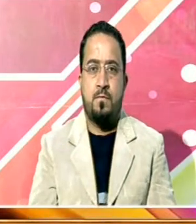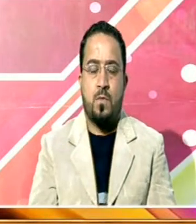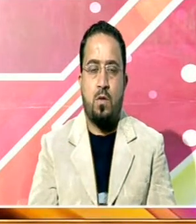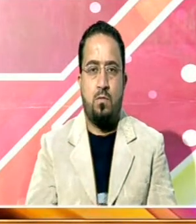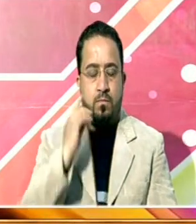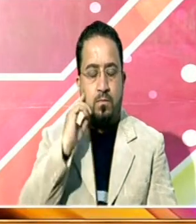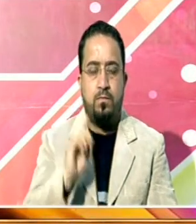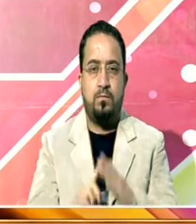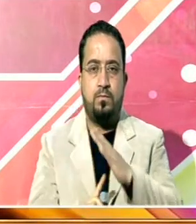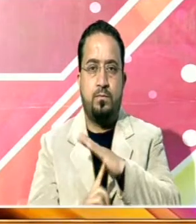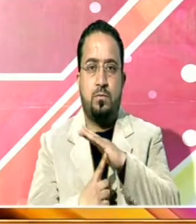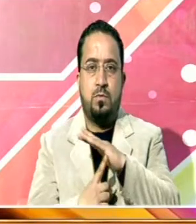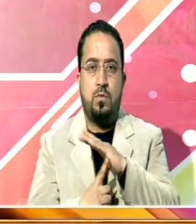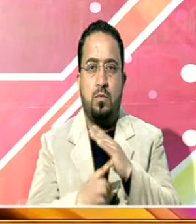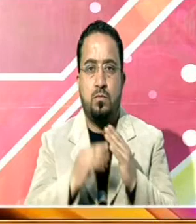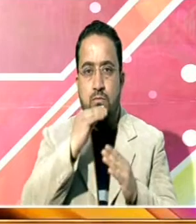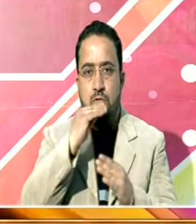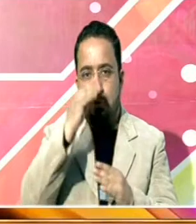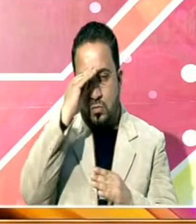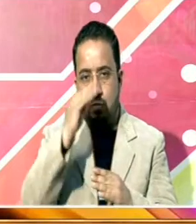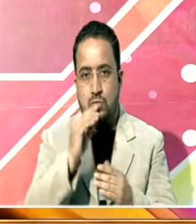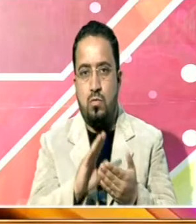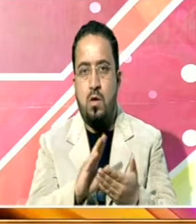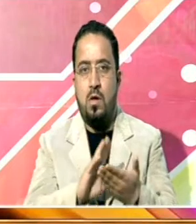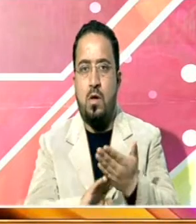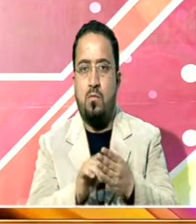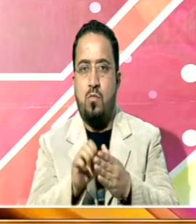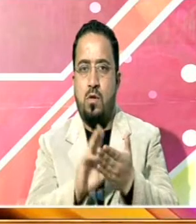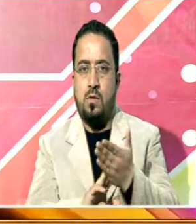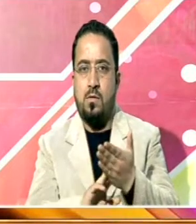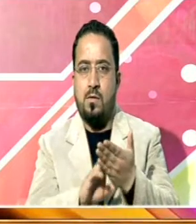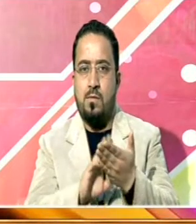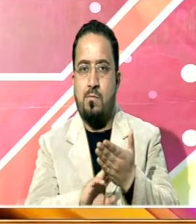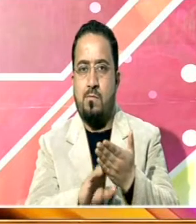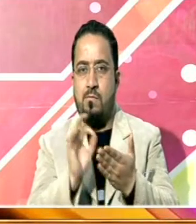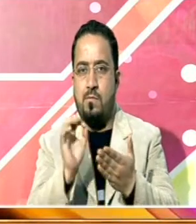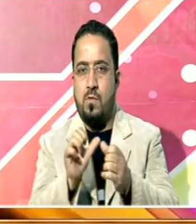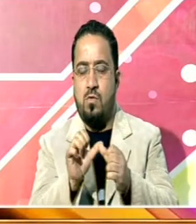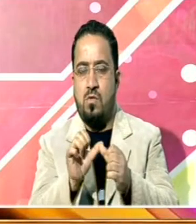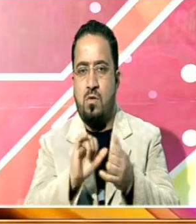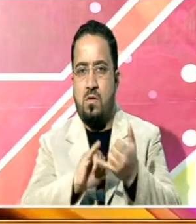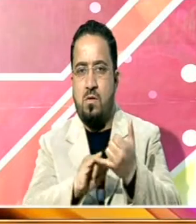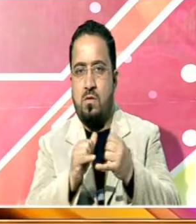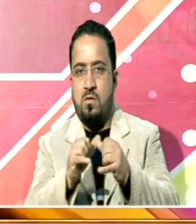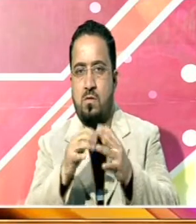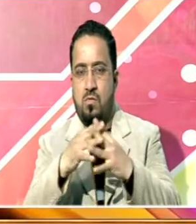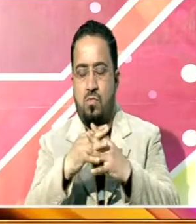تقریب مہمان خرابندی پیغمبر آخر زمان حضرت محمد مصطفیٰ صلی اللہ علیہ وسلم کے